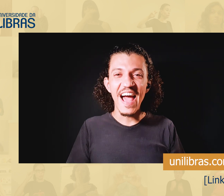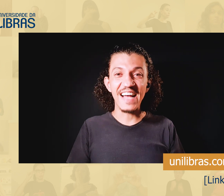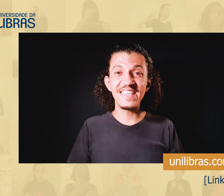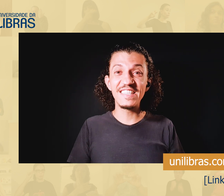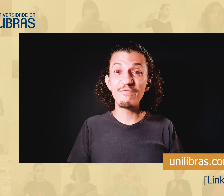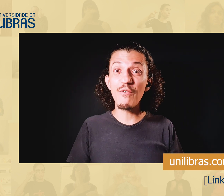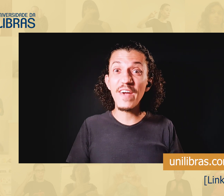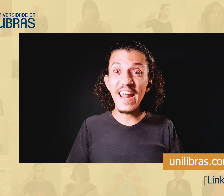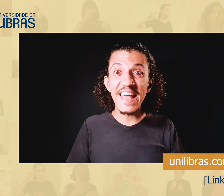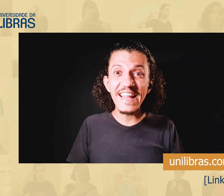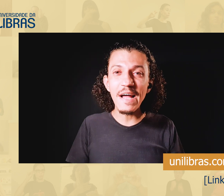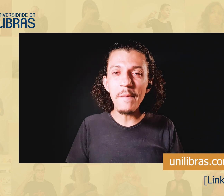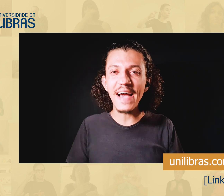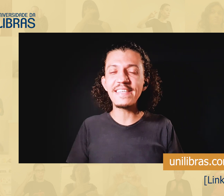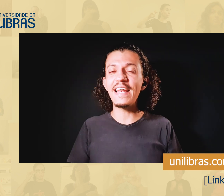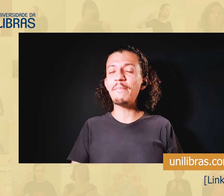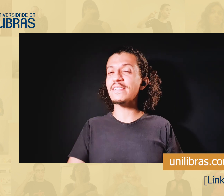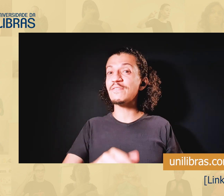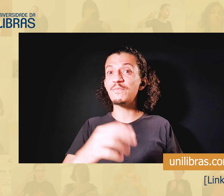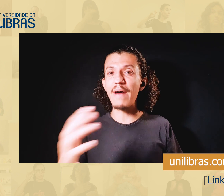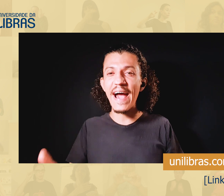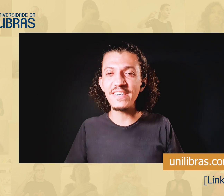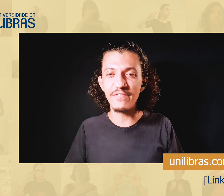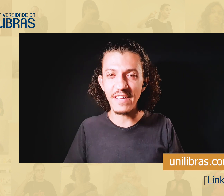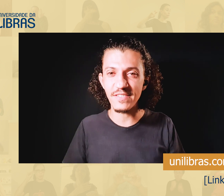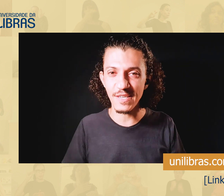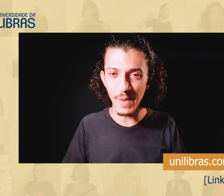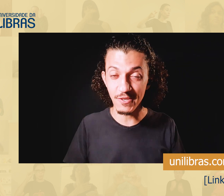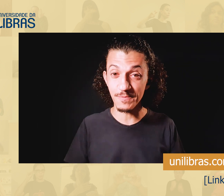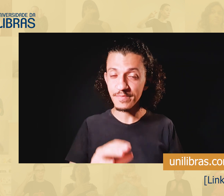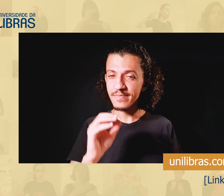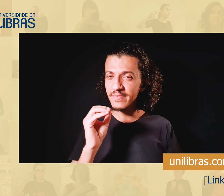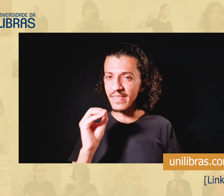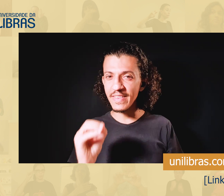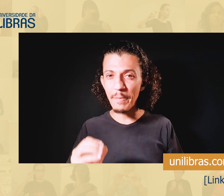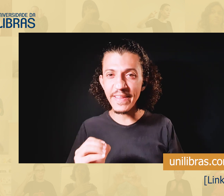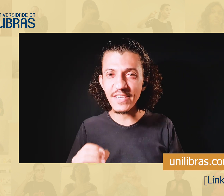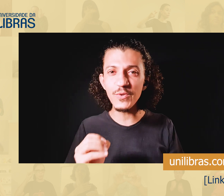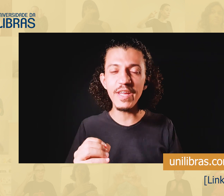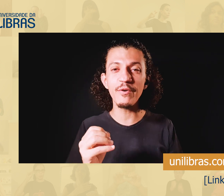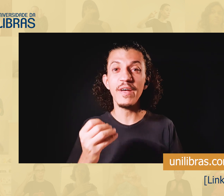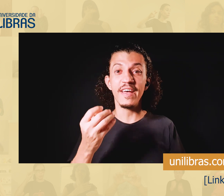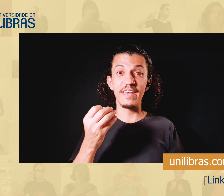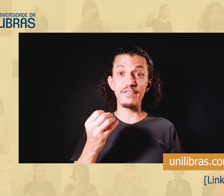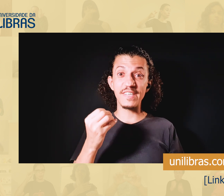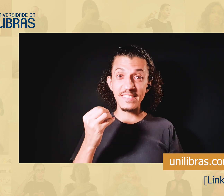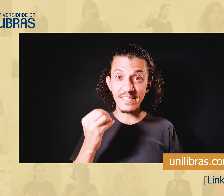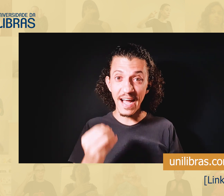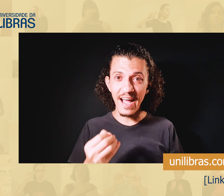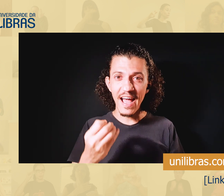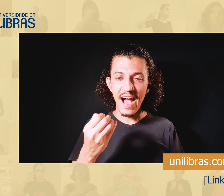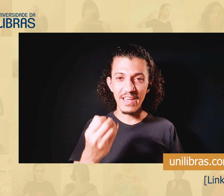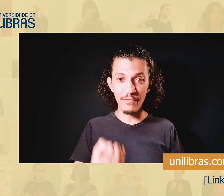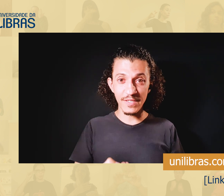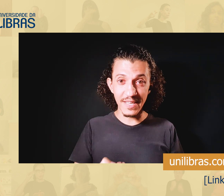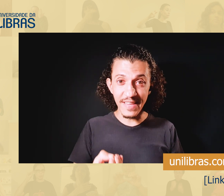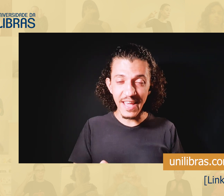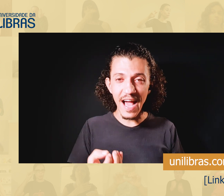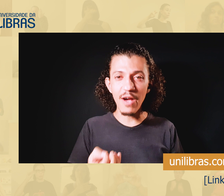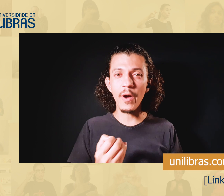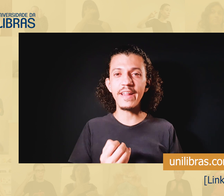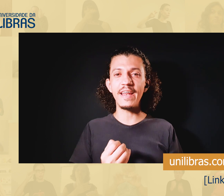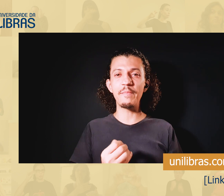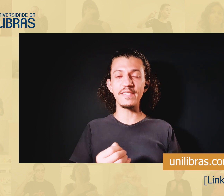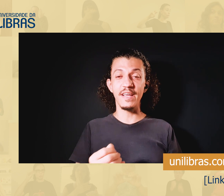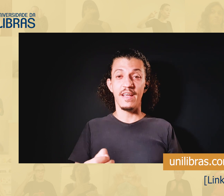ajudar a se desenvolver ainda mais na Libras, nos mais diversos aspectos. Independente do nível que você está, e você